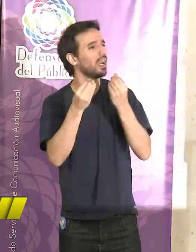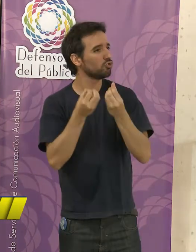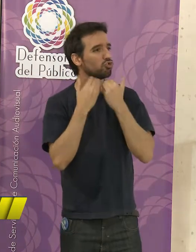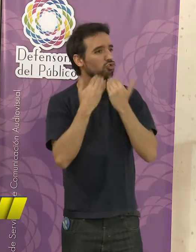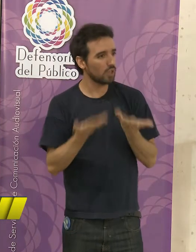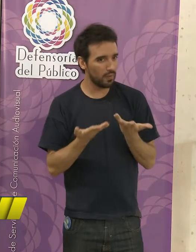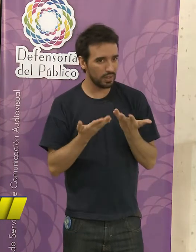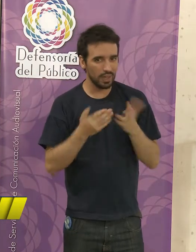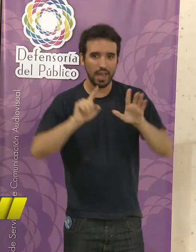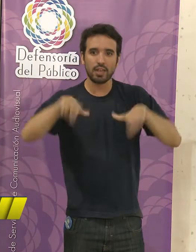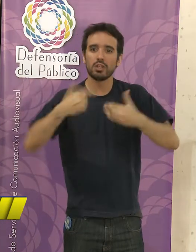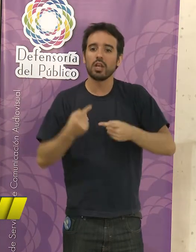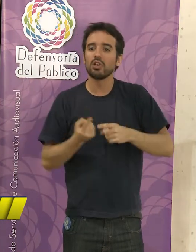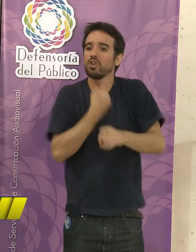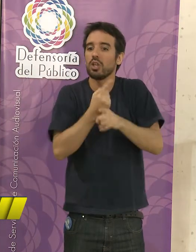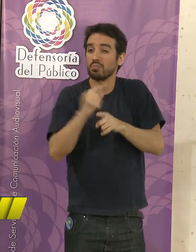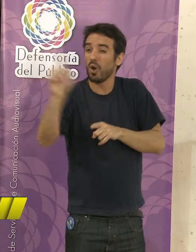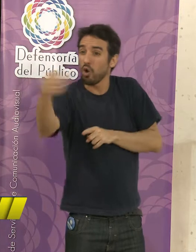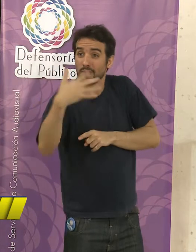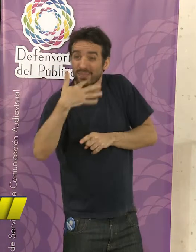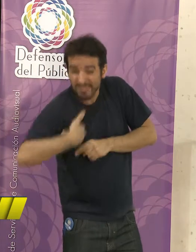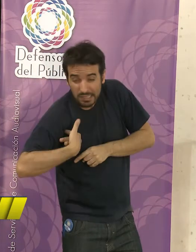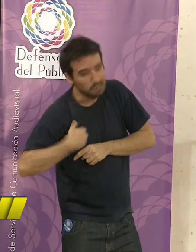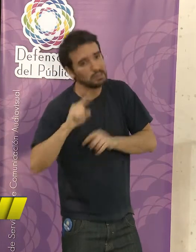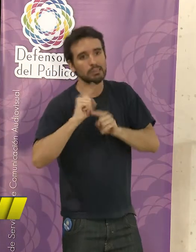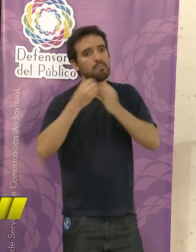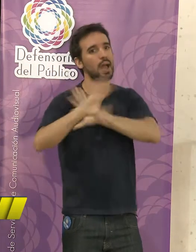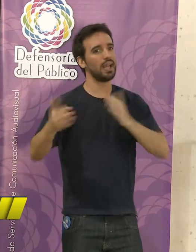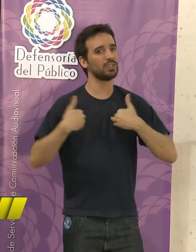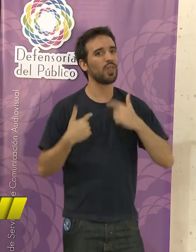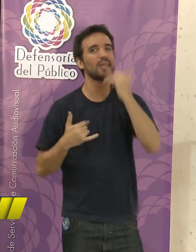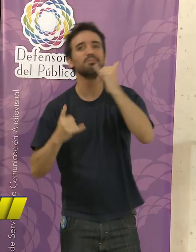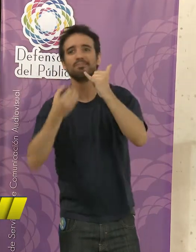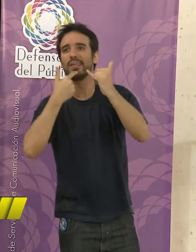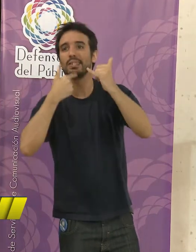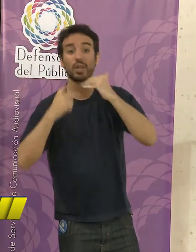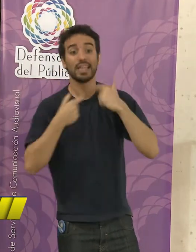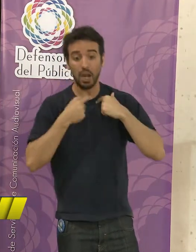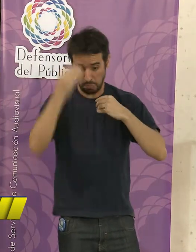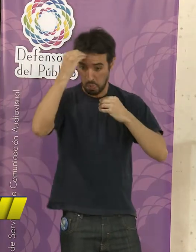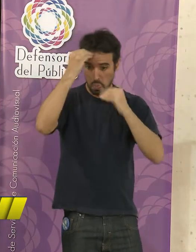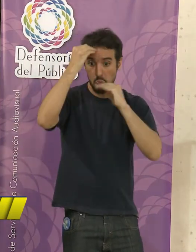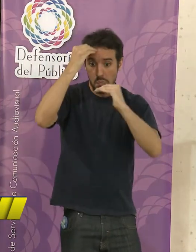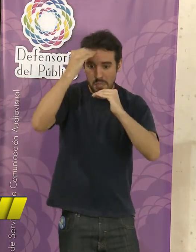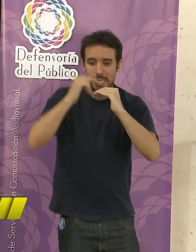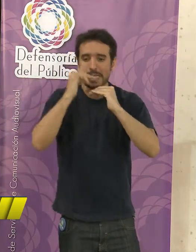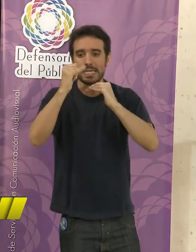no se puede interpretar bien el mensaje que uno está diciendo.